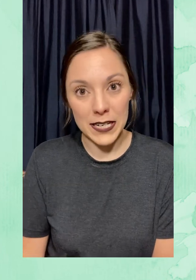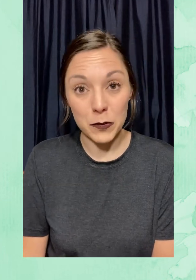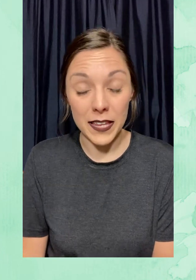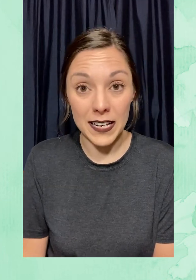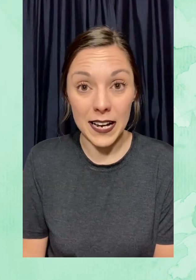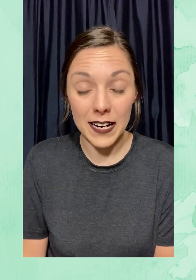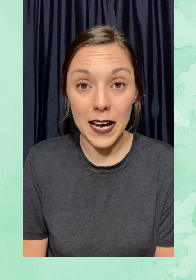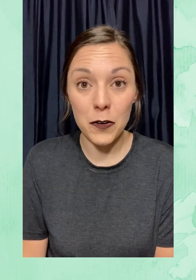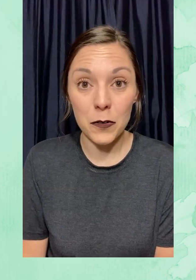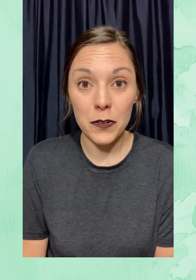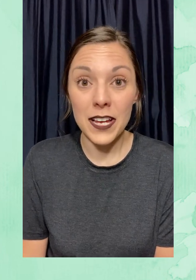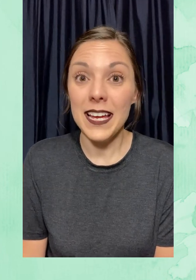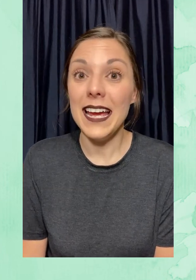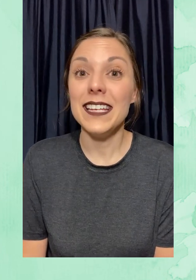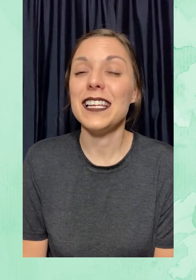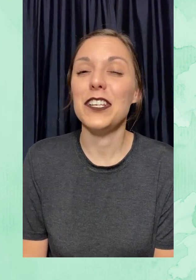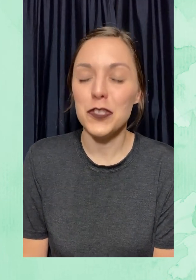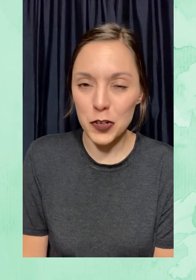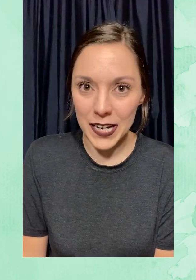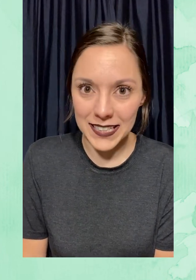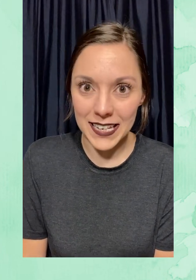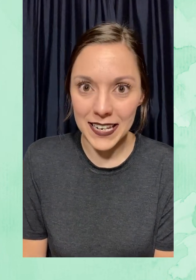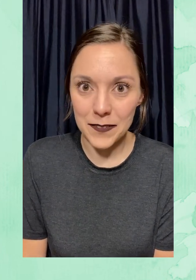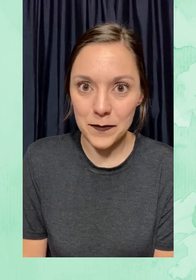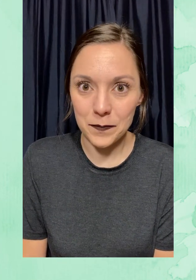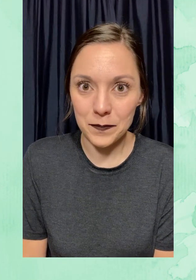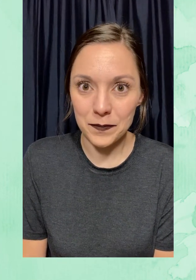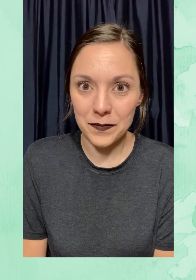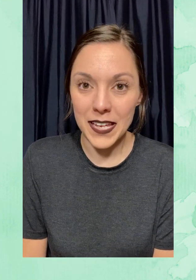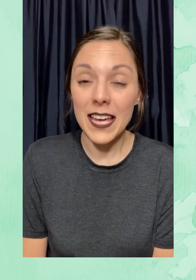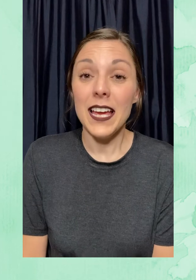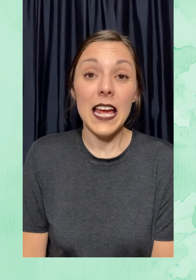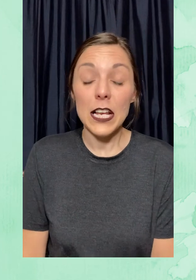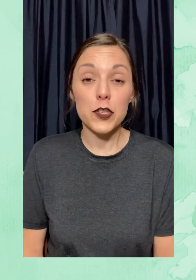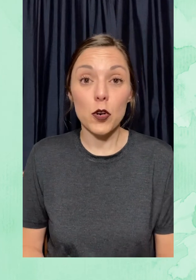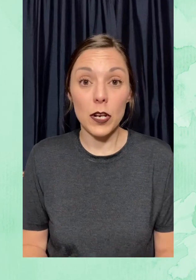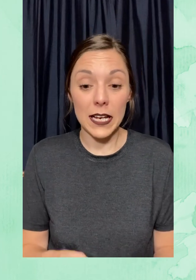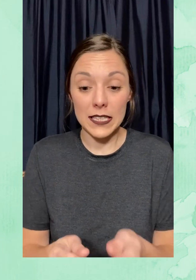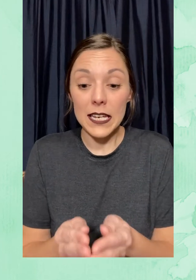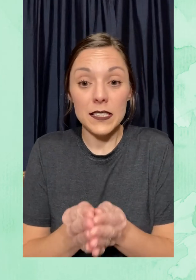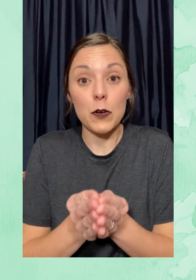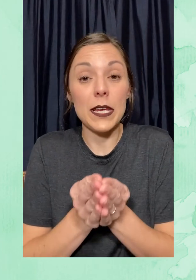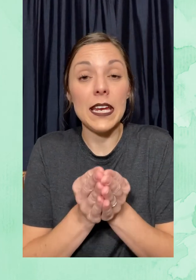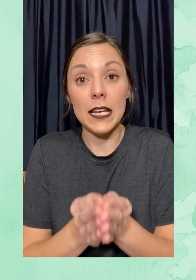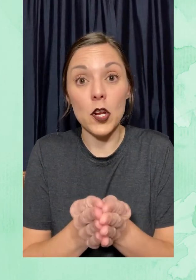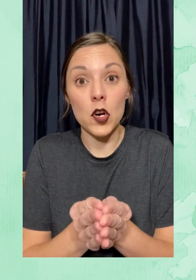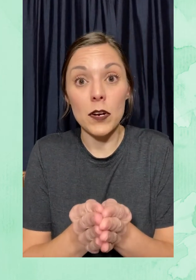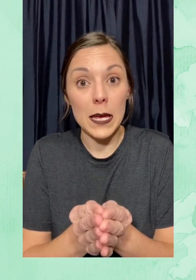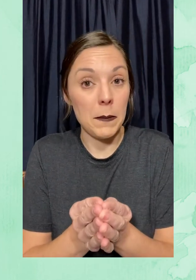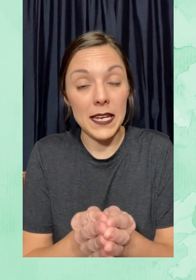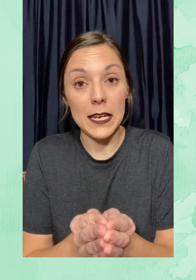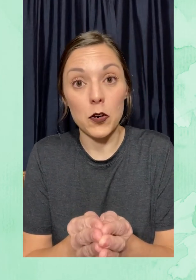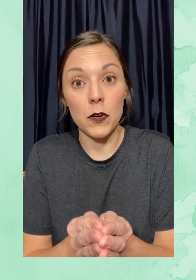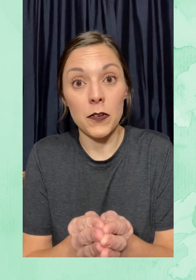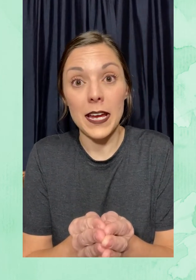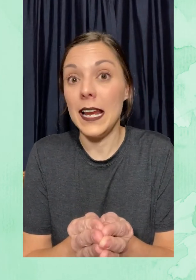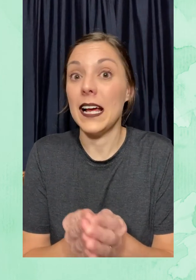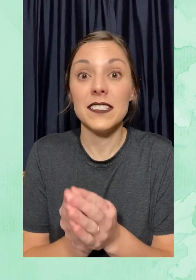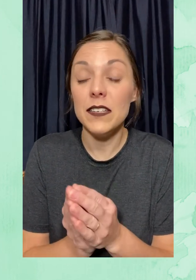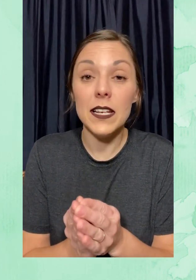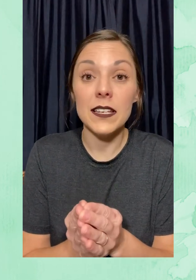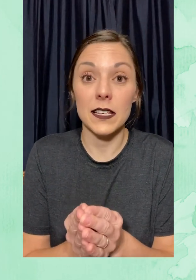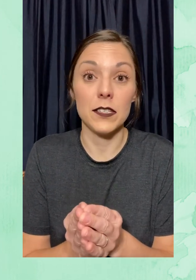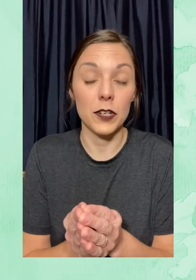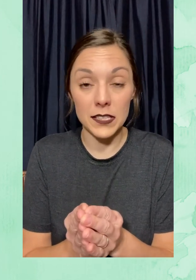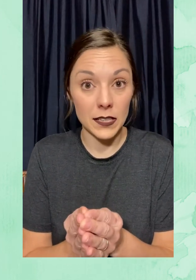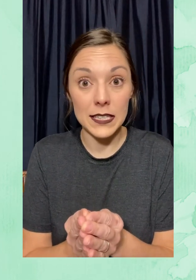uso favorito del cacao es el chocolate. El chocolate se originó en México, en